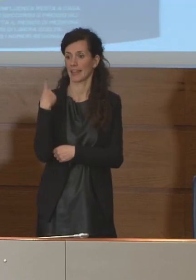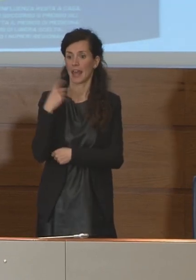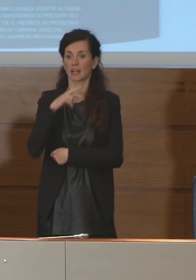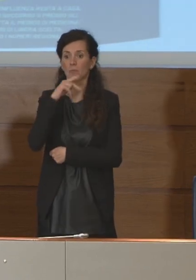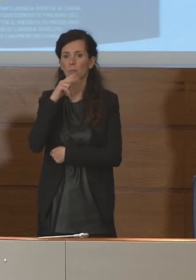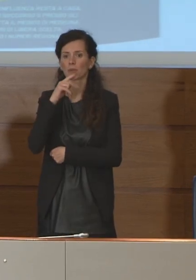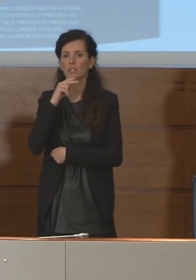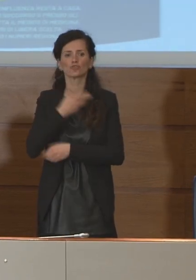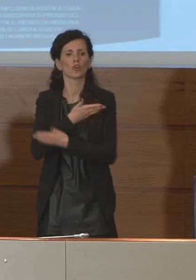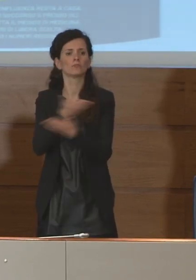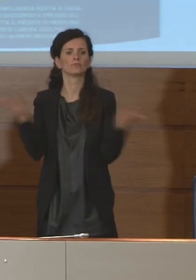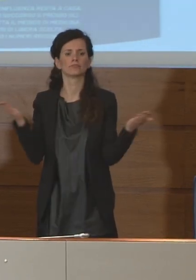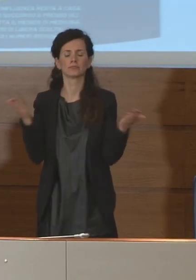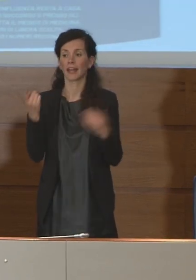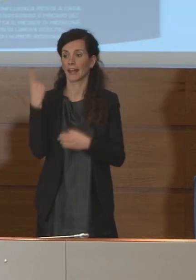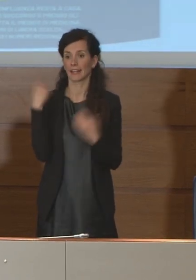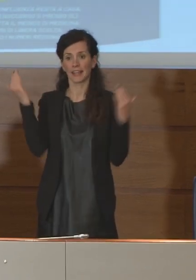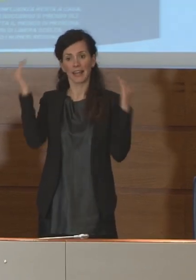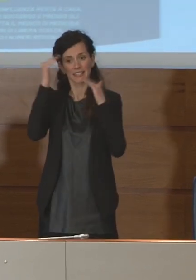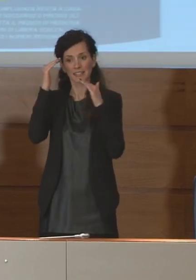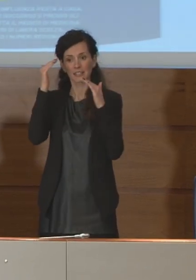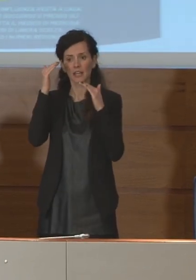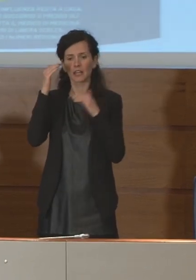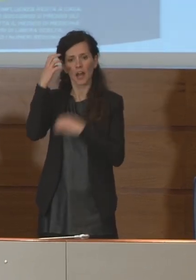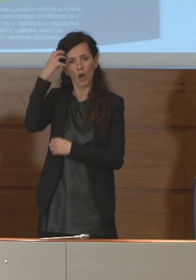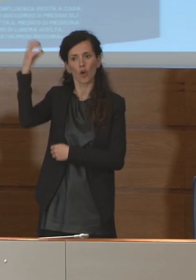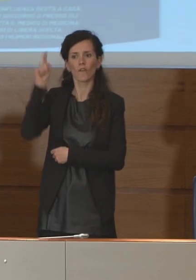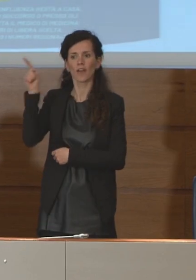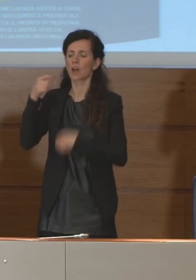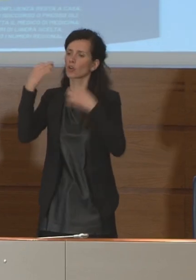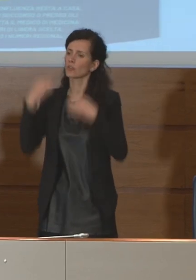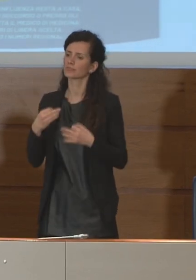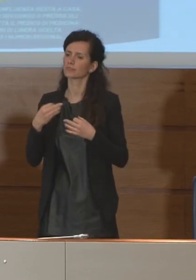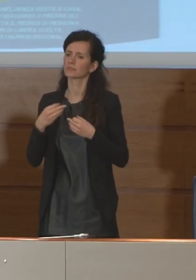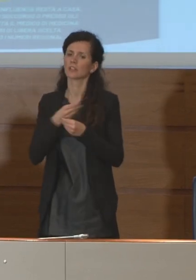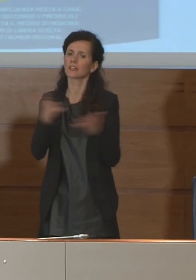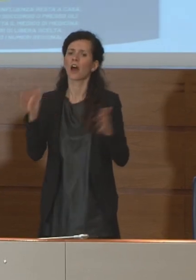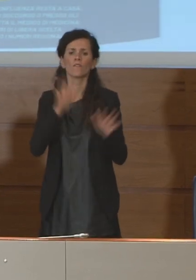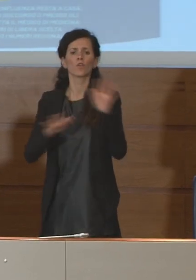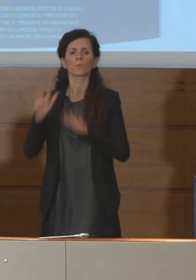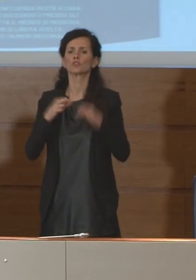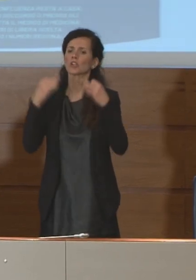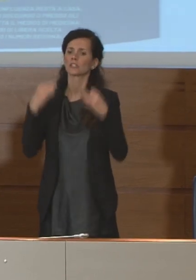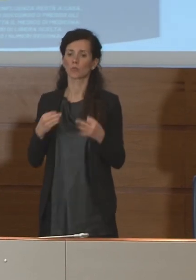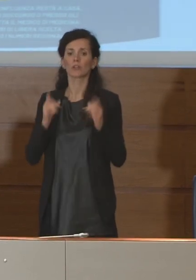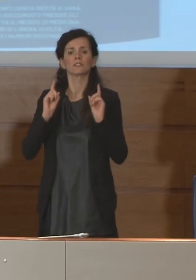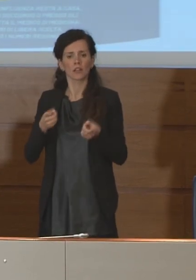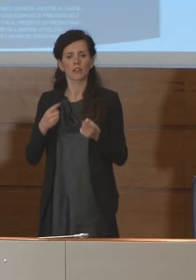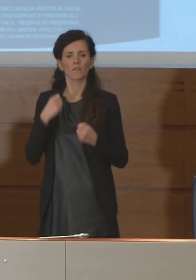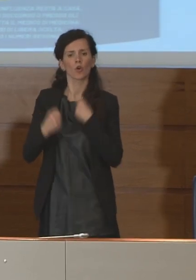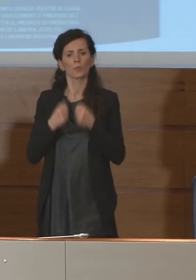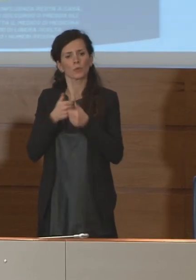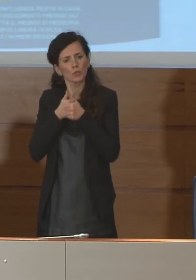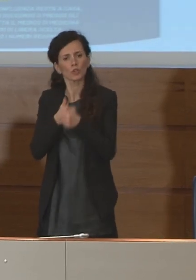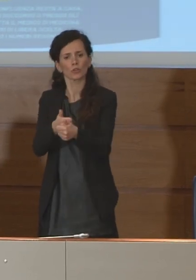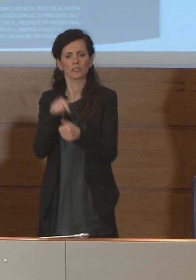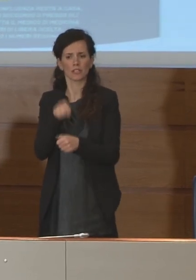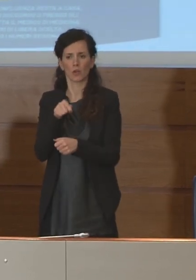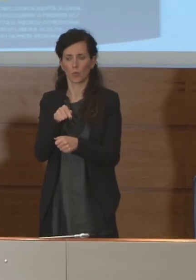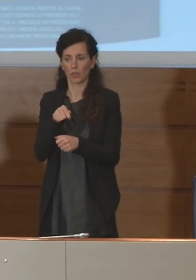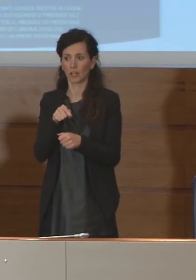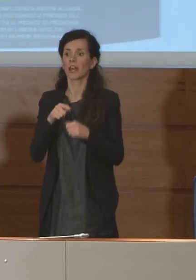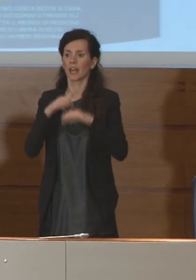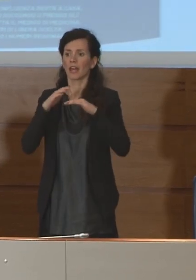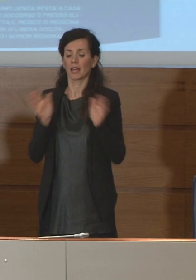pomeriggio, ieri sera dal Governo quindi abbiamo anche nella sede del Dipartimento della